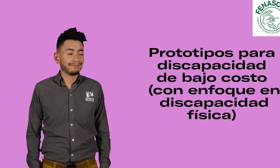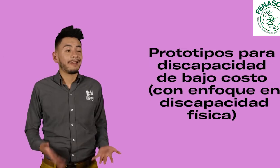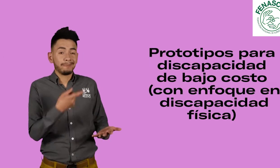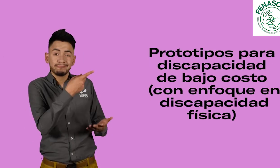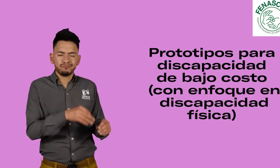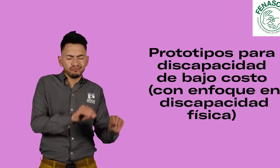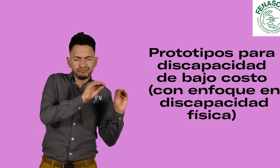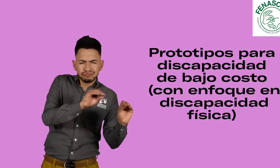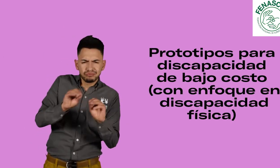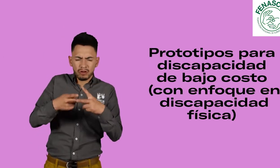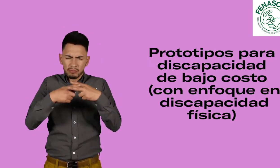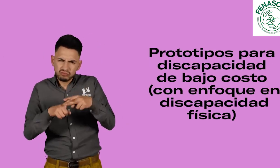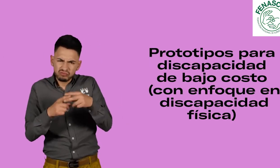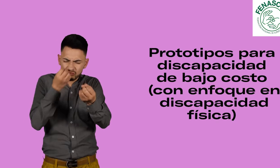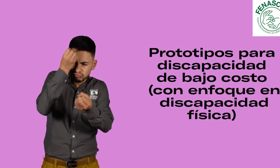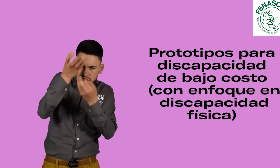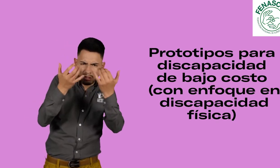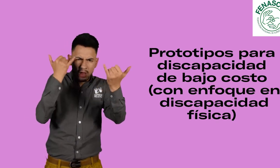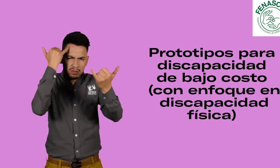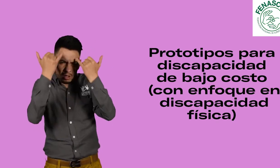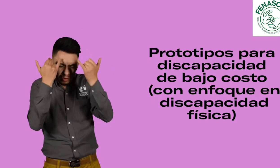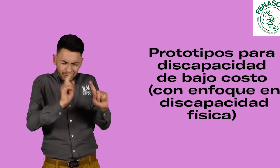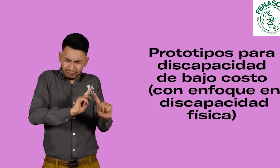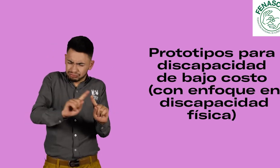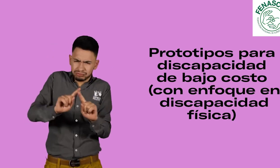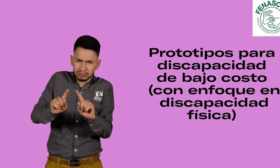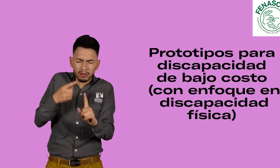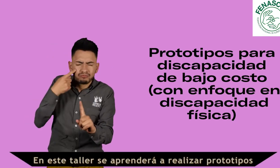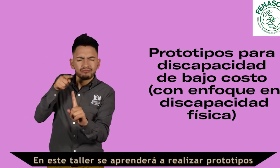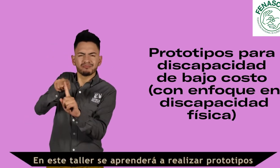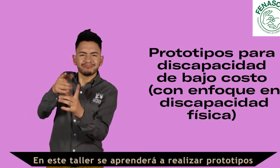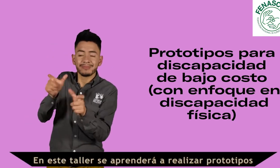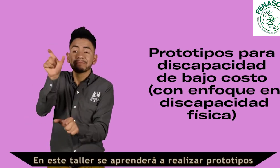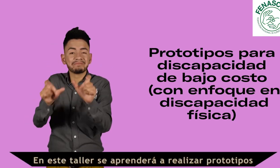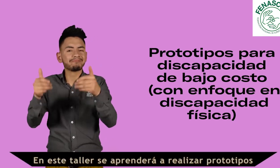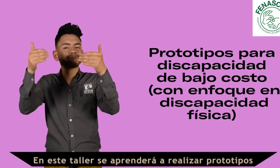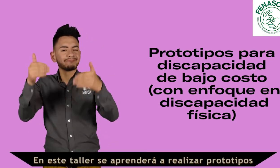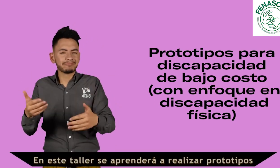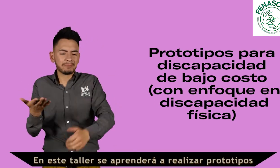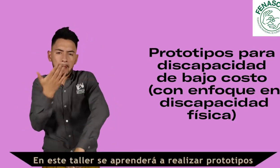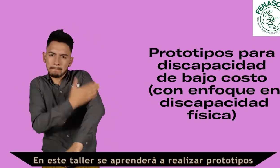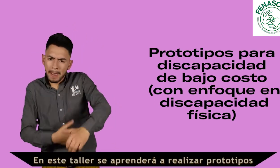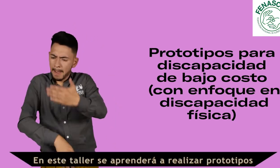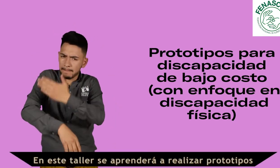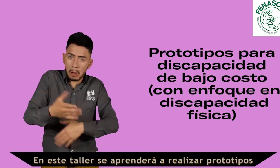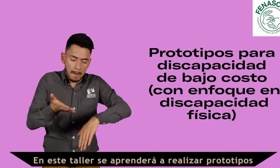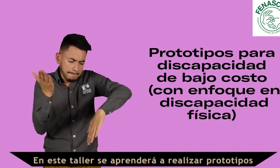Prototipos para discapacidad de bajo costo con enfoque en discapacidad física. En este taller se aprenderá a realizar prototipos para las personas